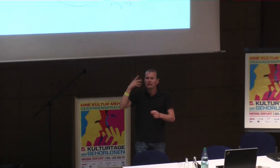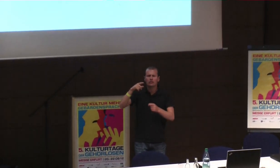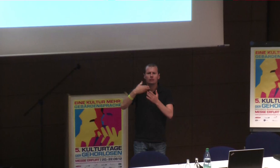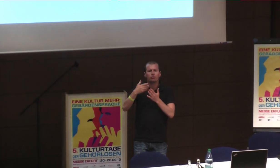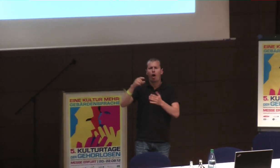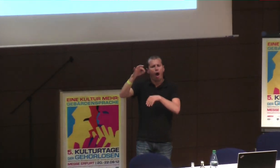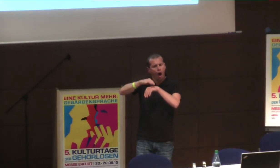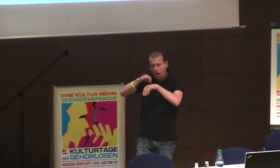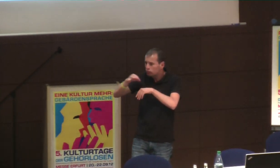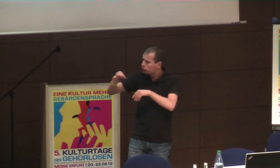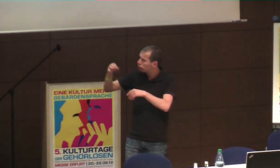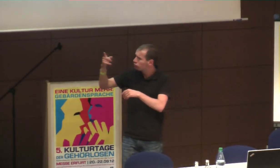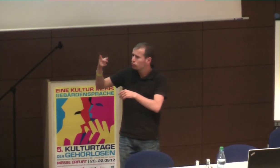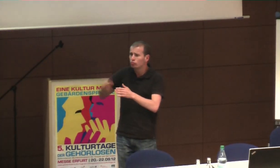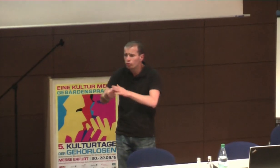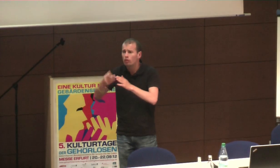Dann, es gab auch so eine Initiative von Tools.